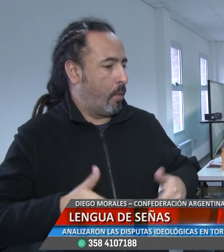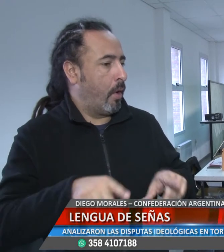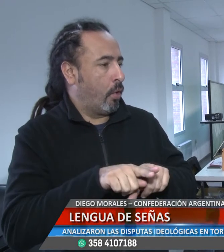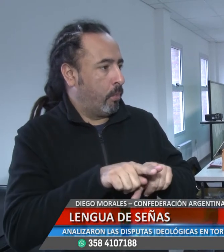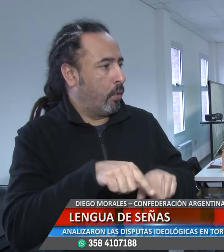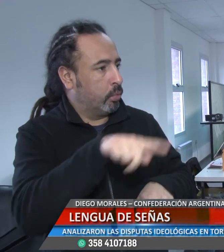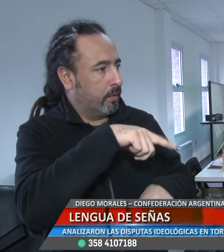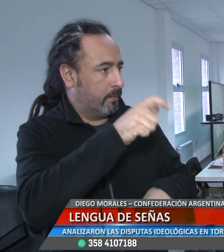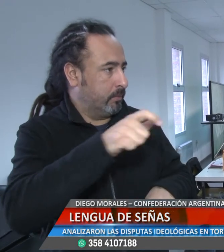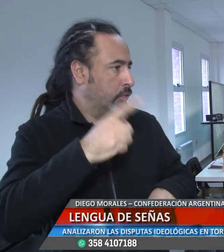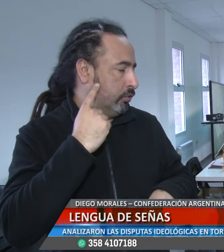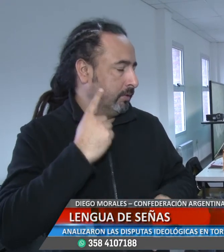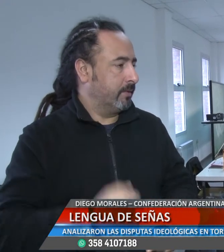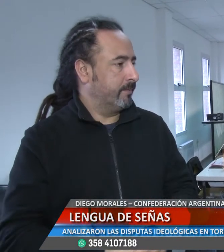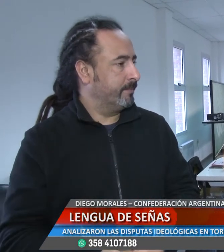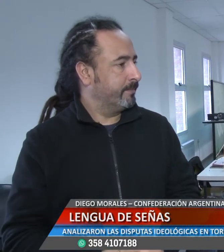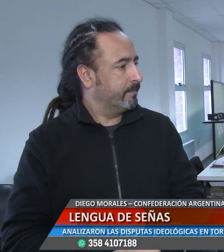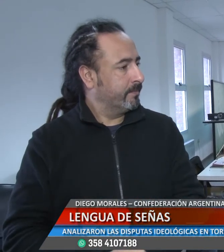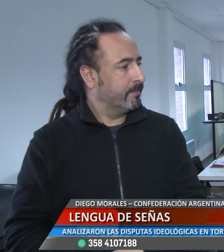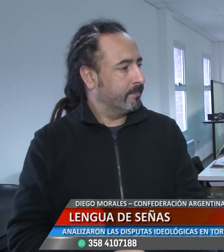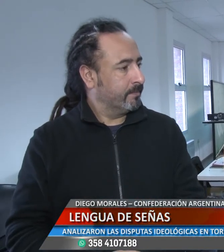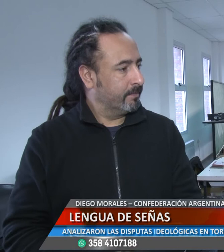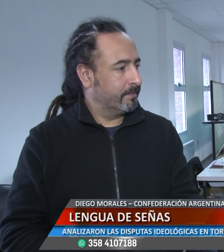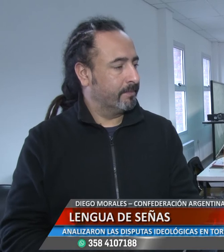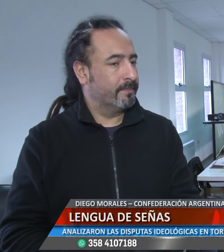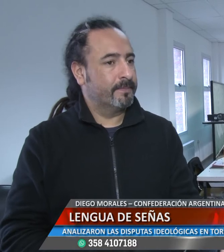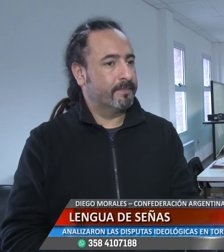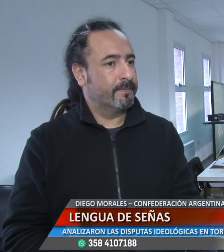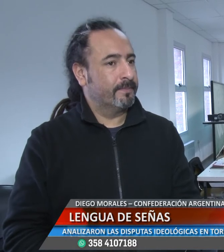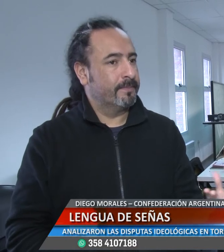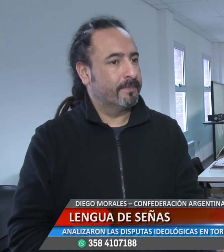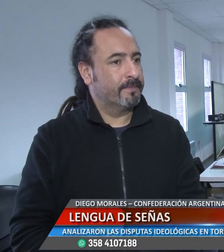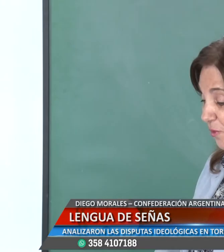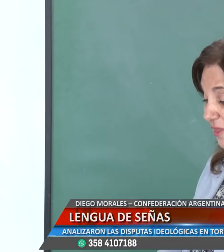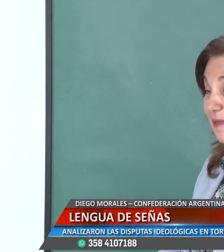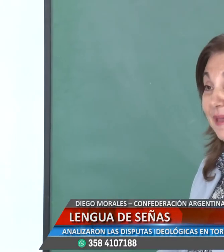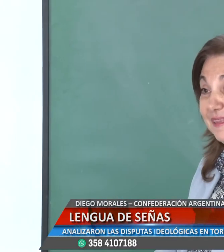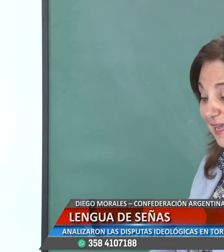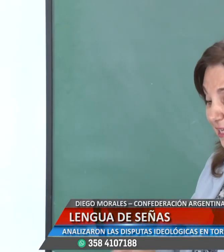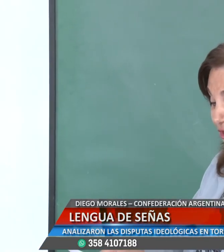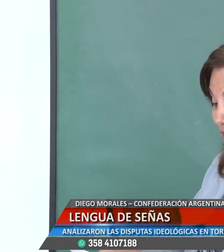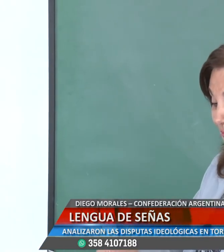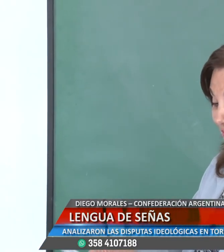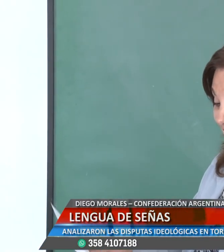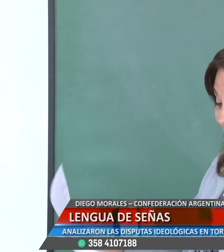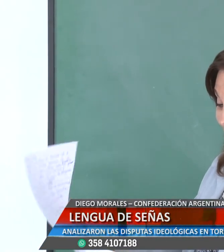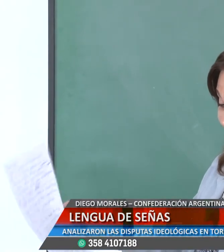todos los aspectos de la vida. Y poder participar, digamos, en los mismos espacios que participan las personas oyentes. Desde la